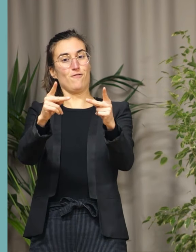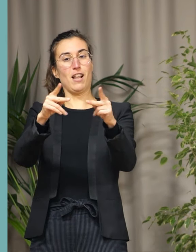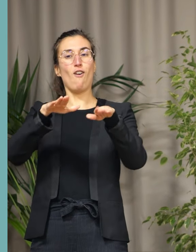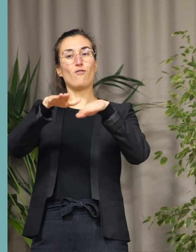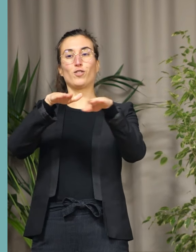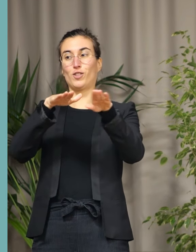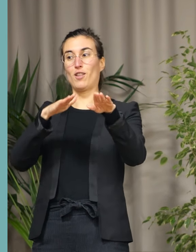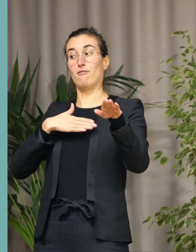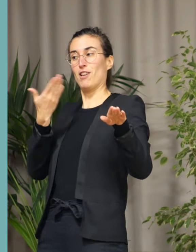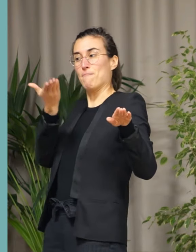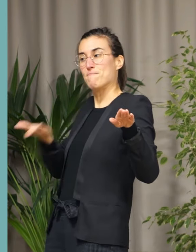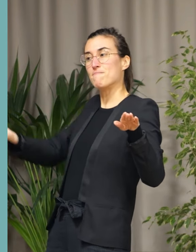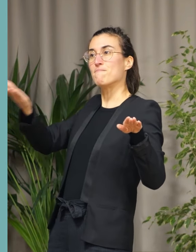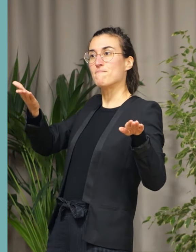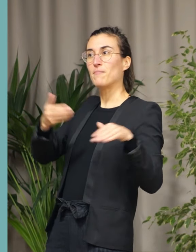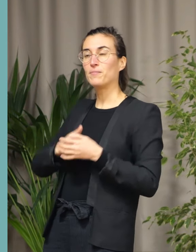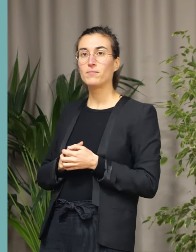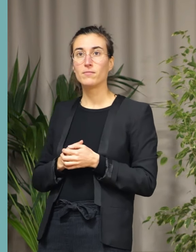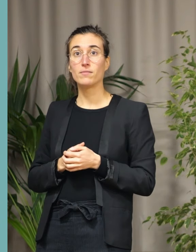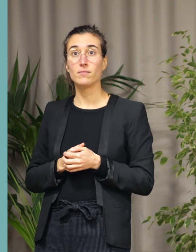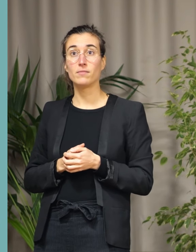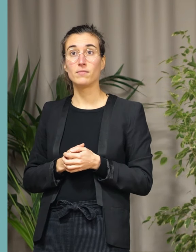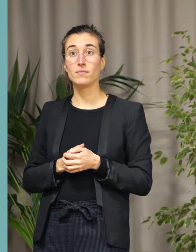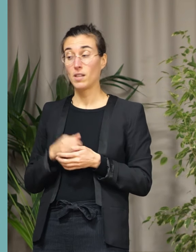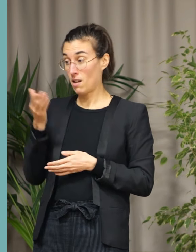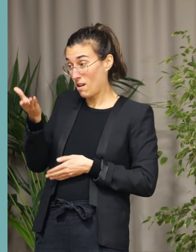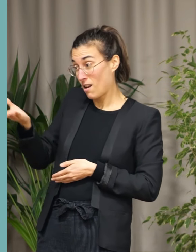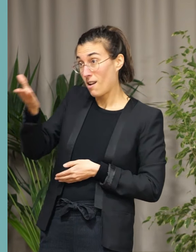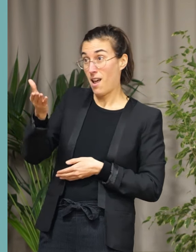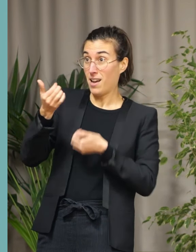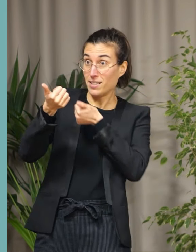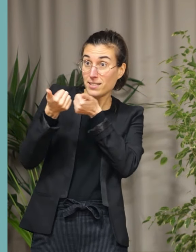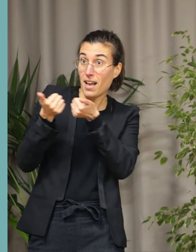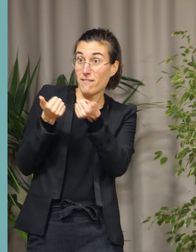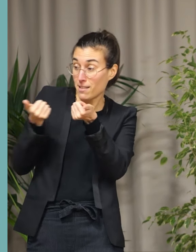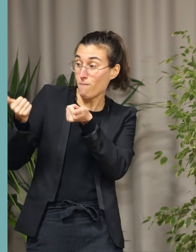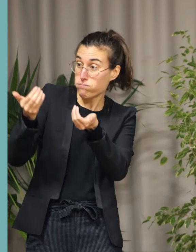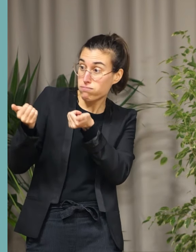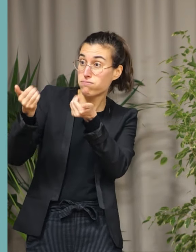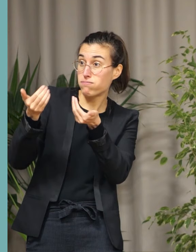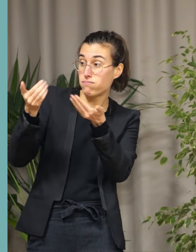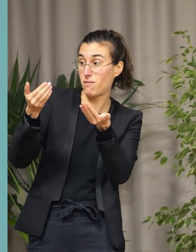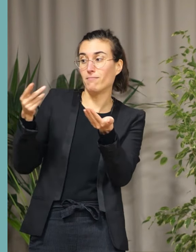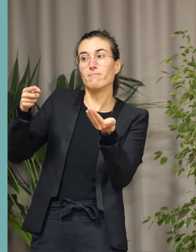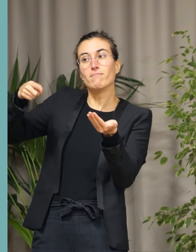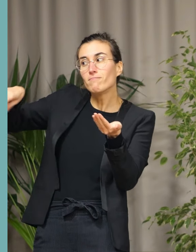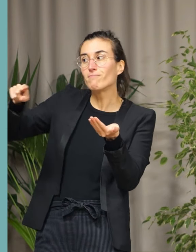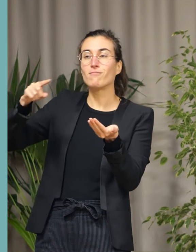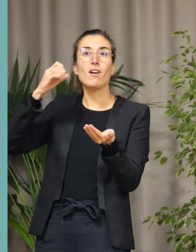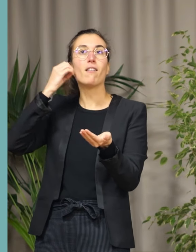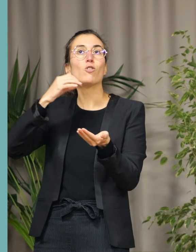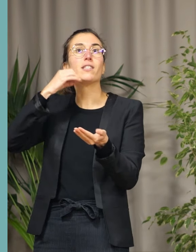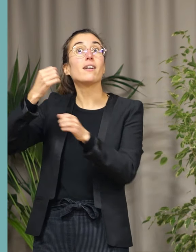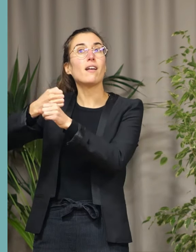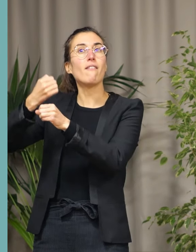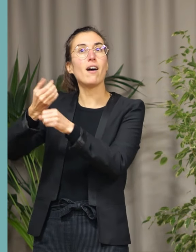Rien ne serait possible sans les multiples services qui font votre quotidien. Sur le terrain et